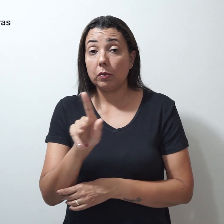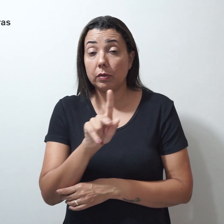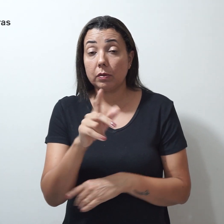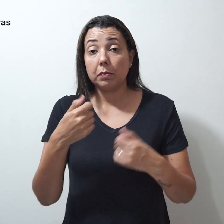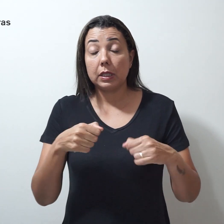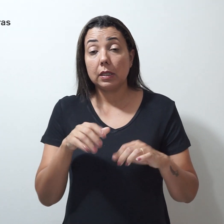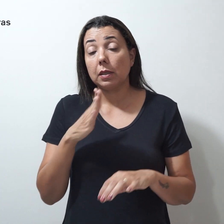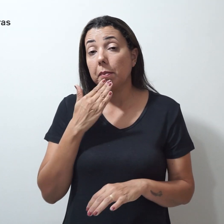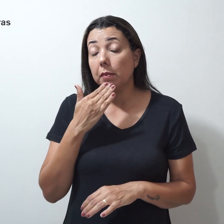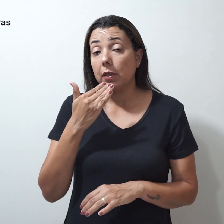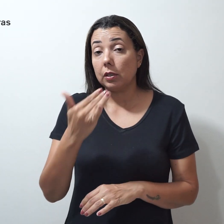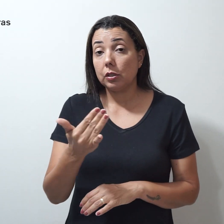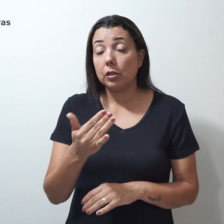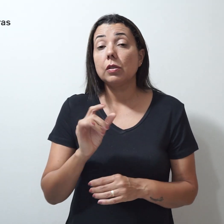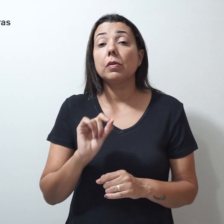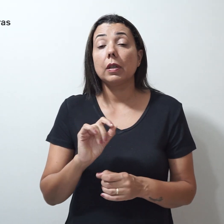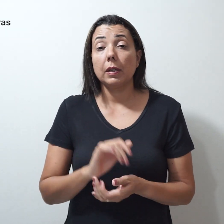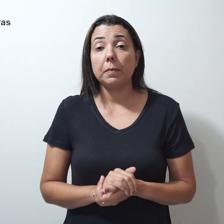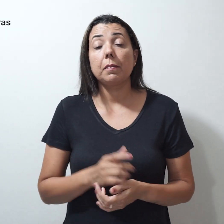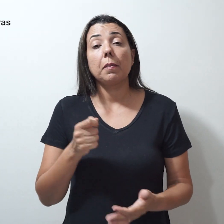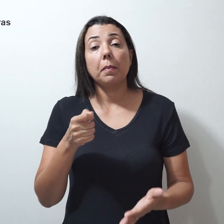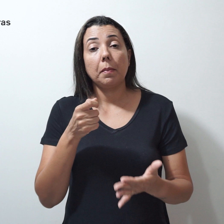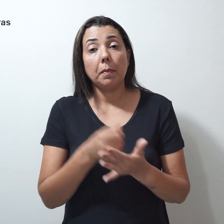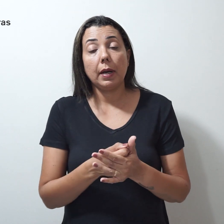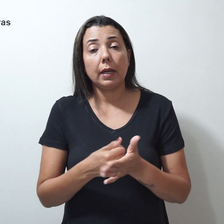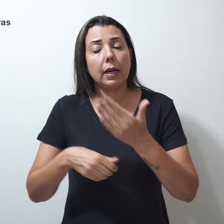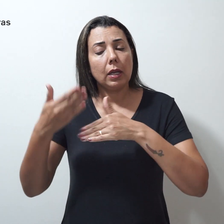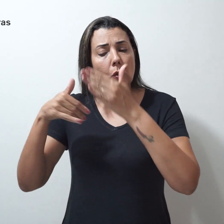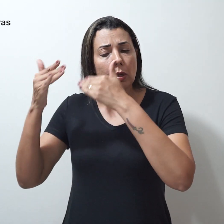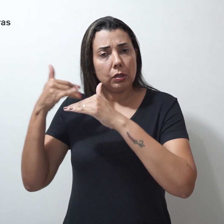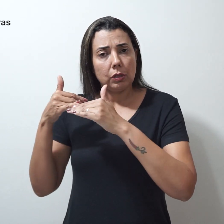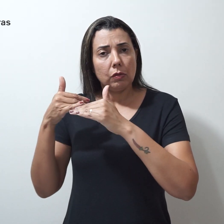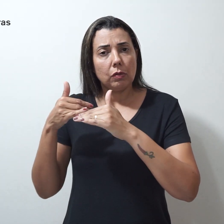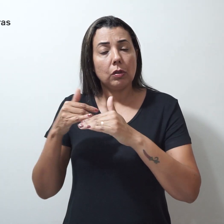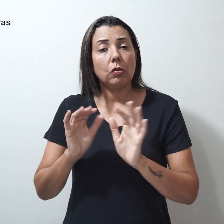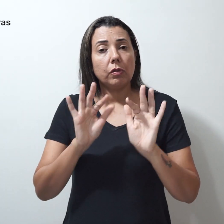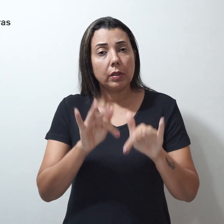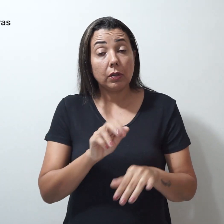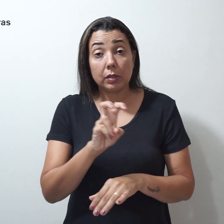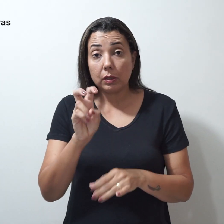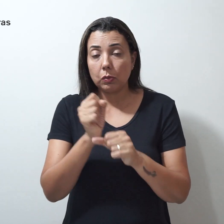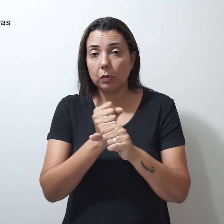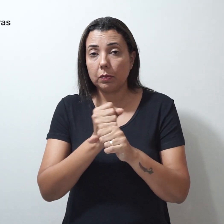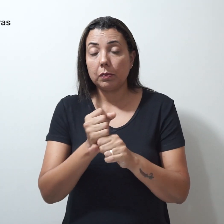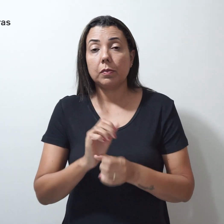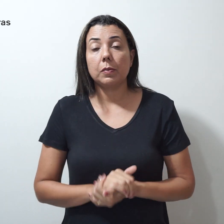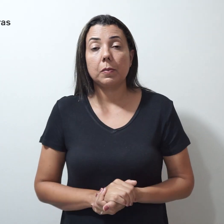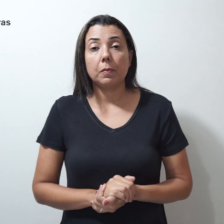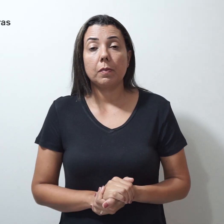solicitar que seja pago de forma retroativa os últimos cinco anos. Qualquer